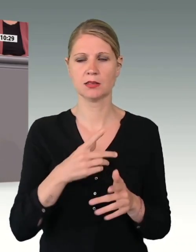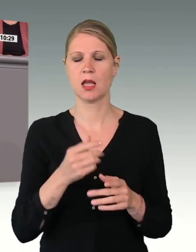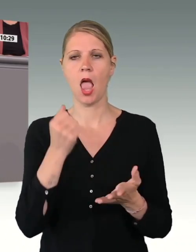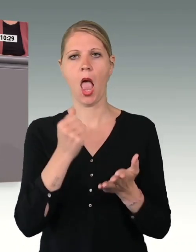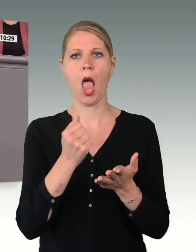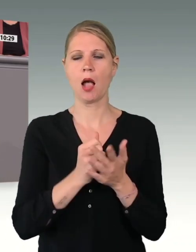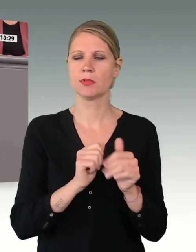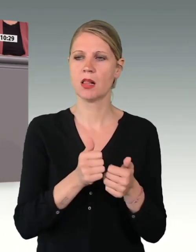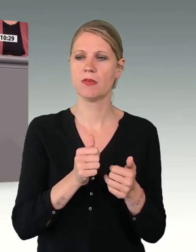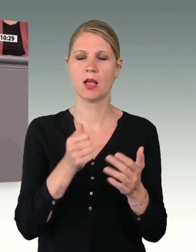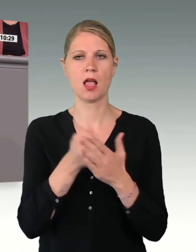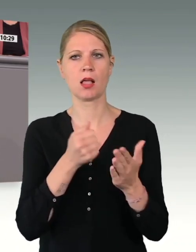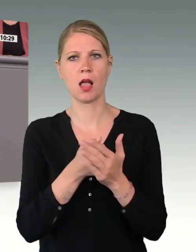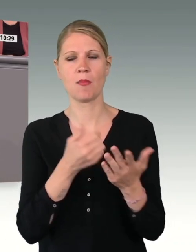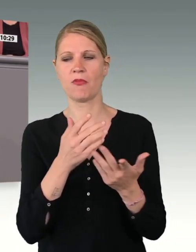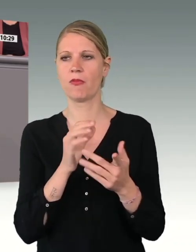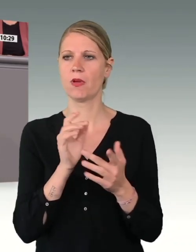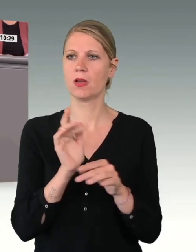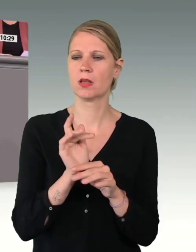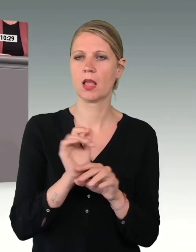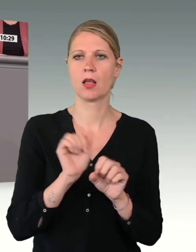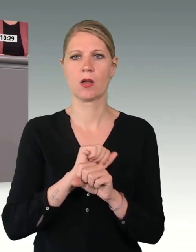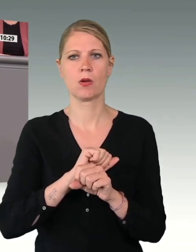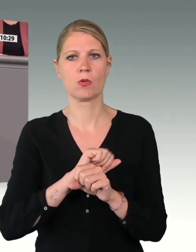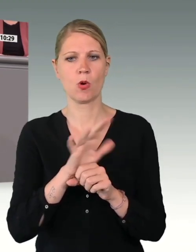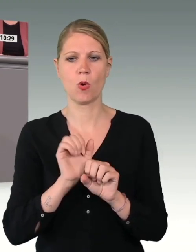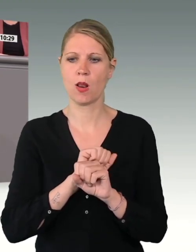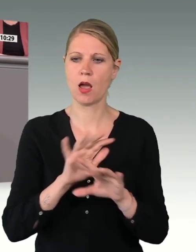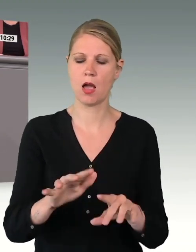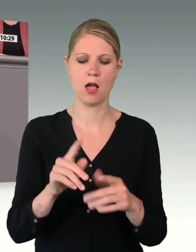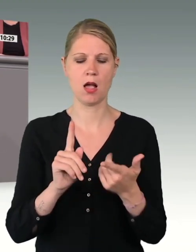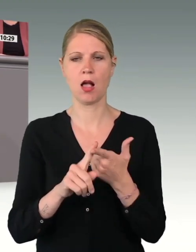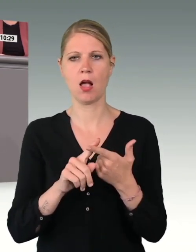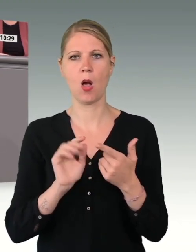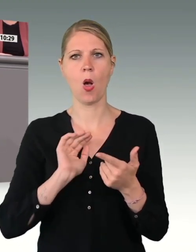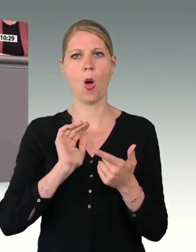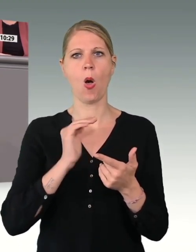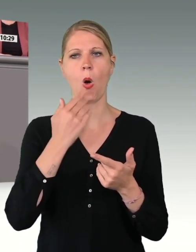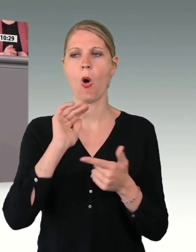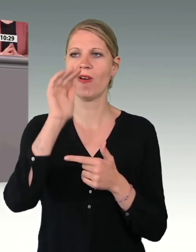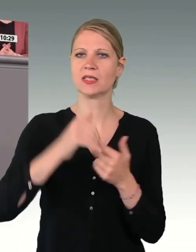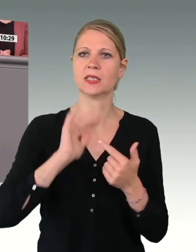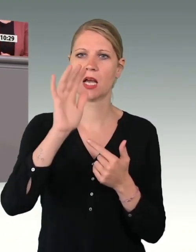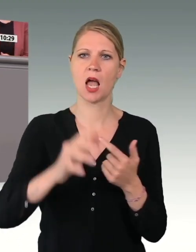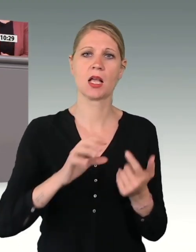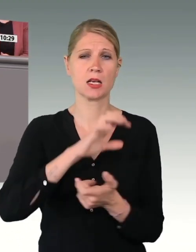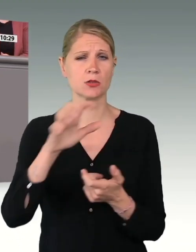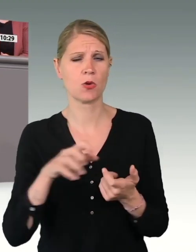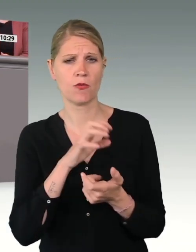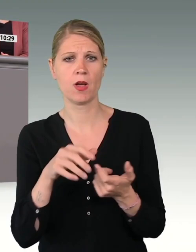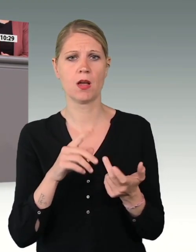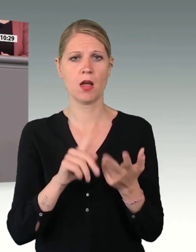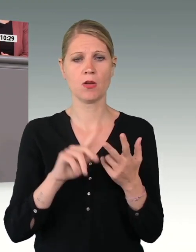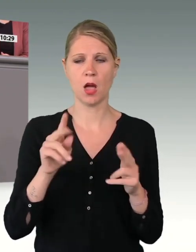und der Bewältigung der Hochwasserkatastrophe über die Einsätze im Rahmen unseres internationalen